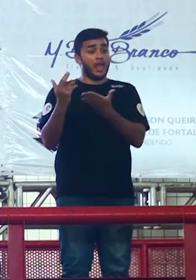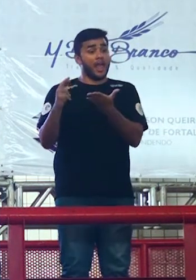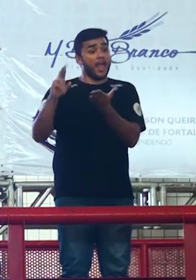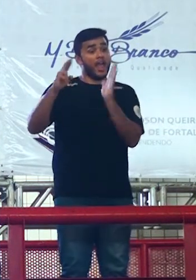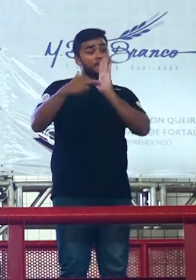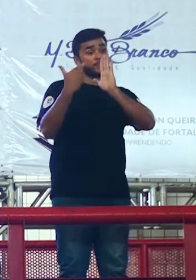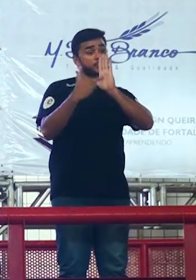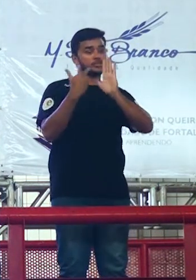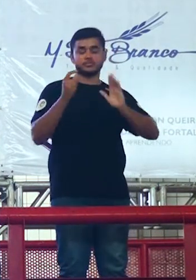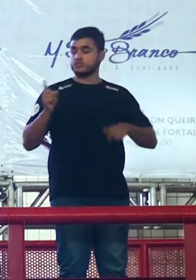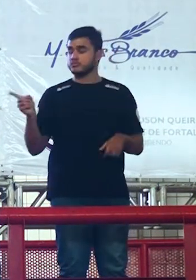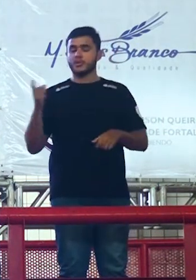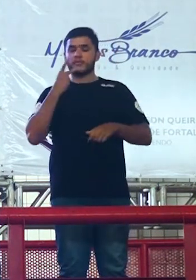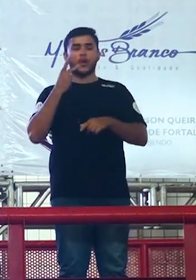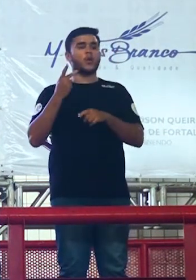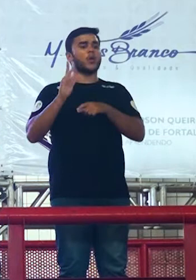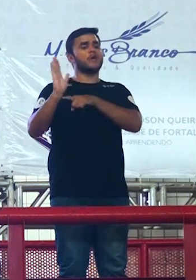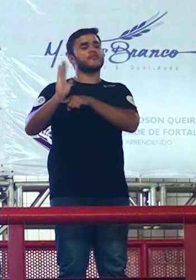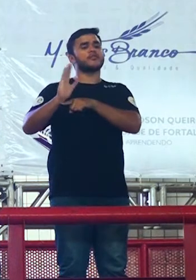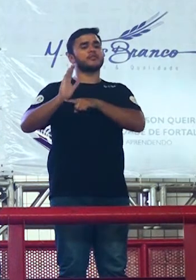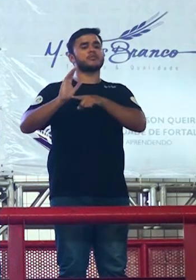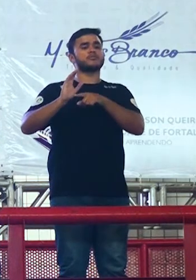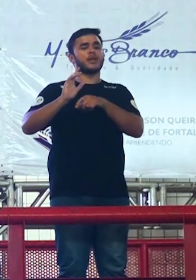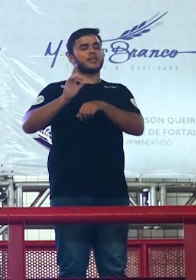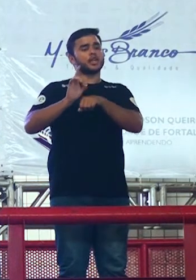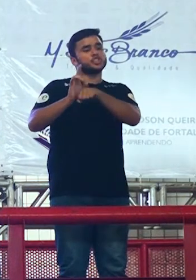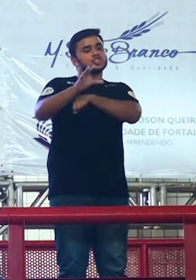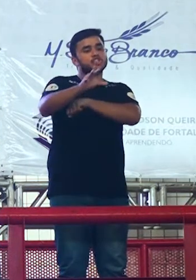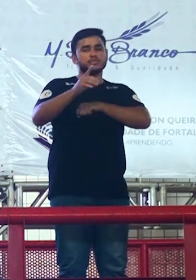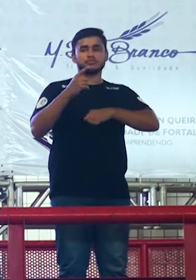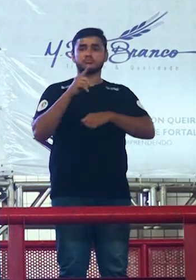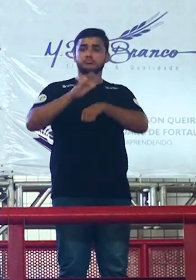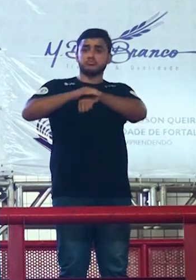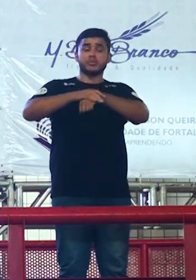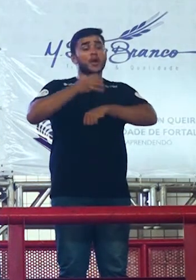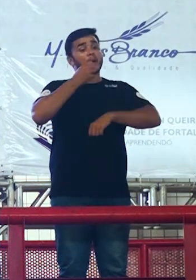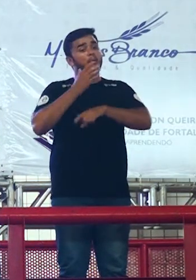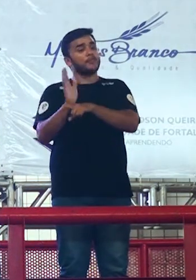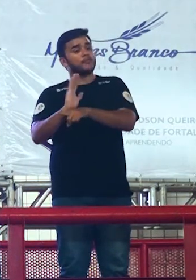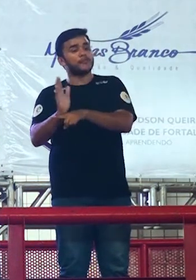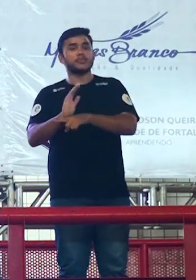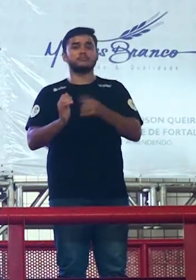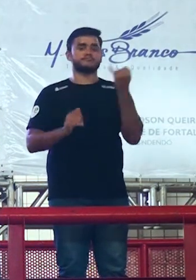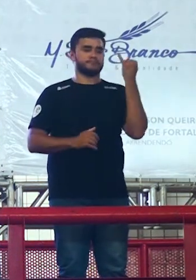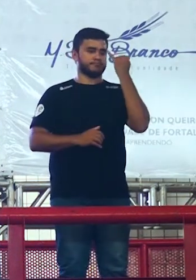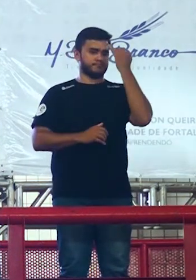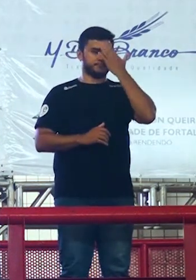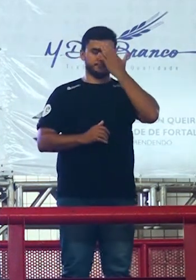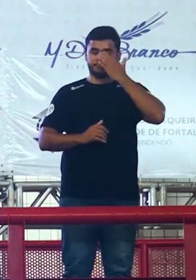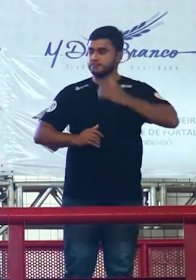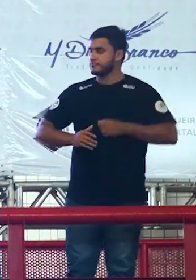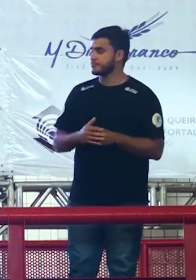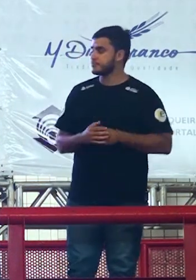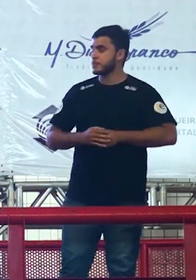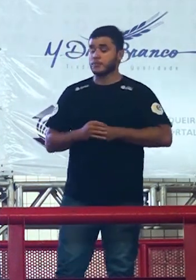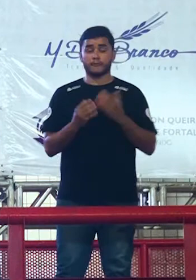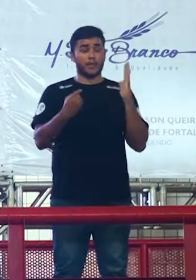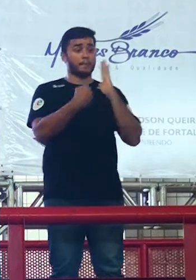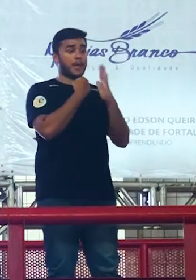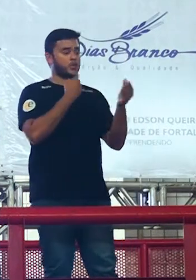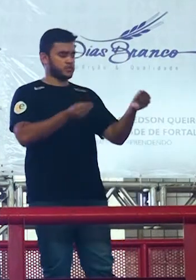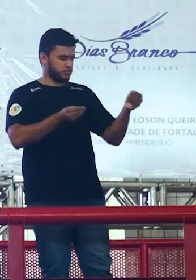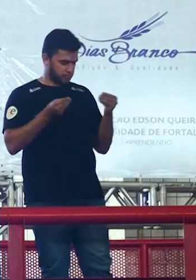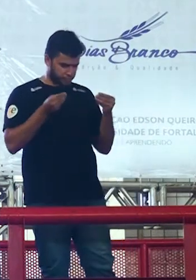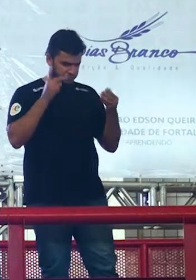eles fazem assim assistam também vejam também aí filme tal chegou uma pergunta aqui